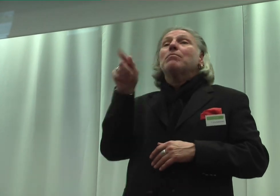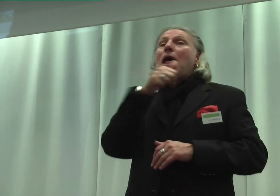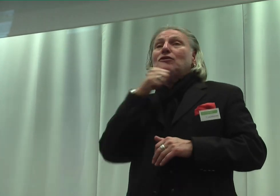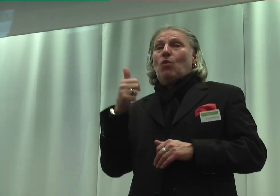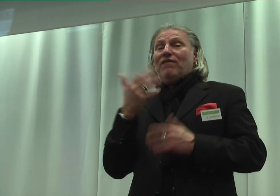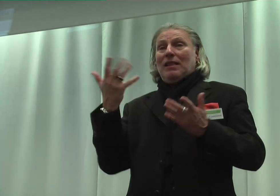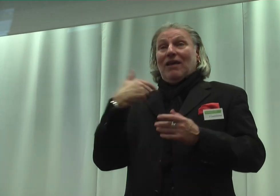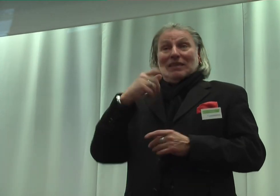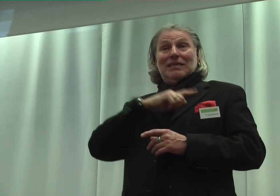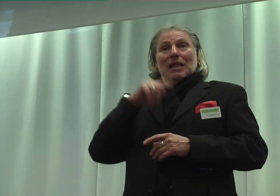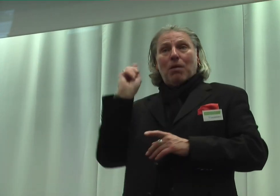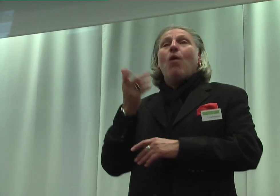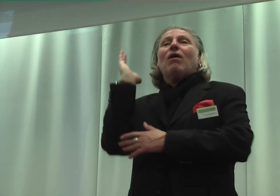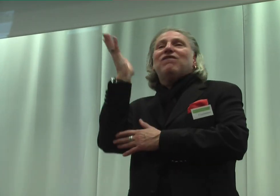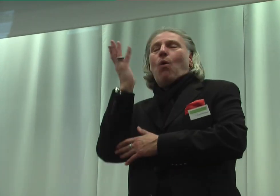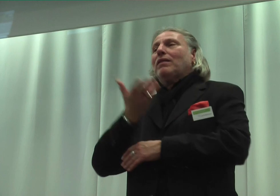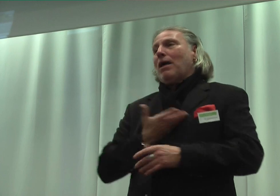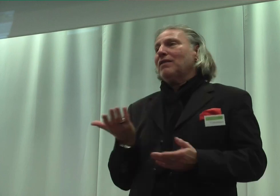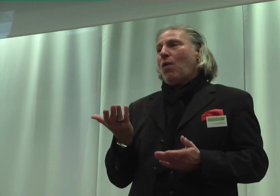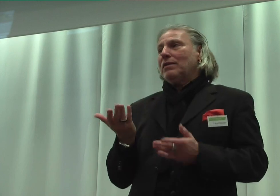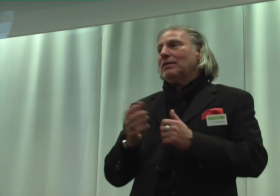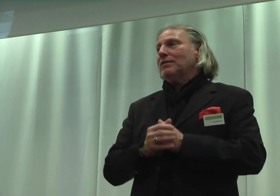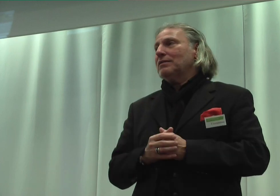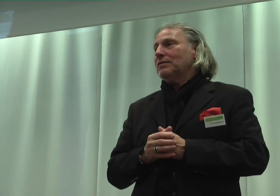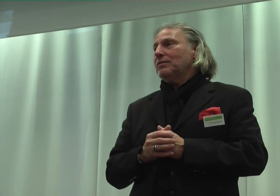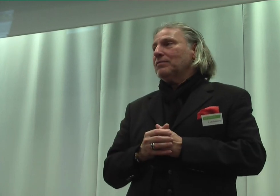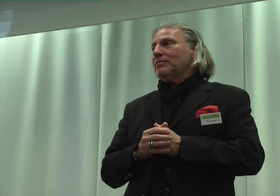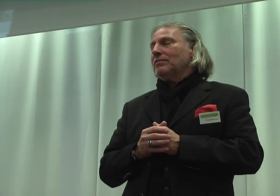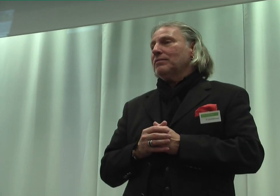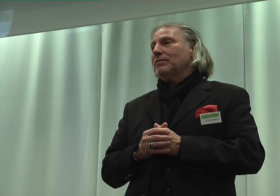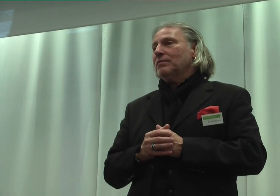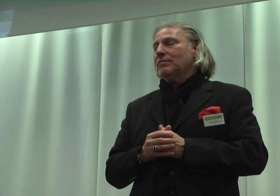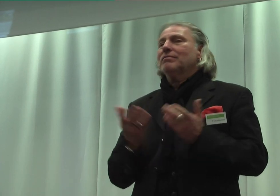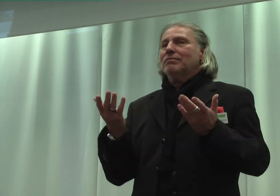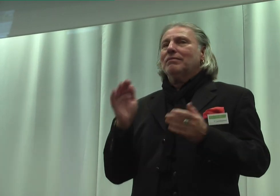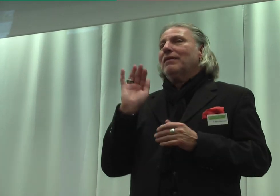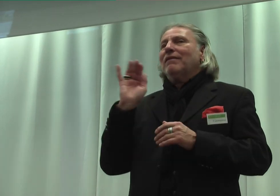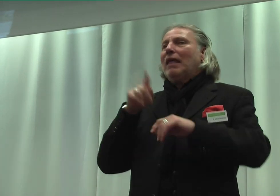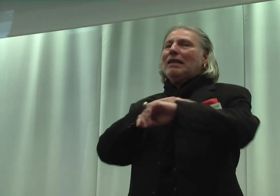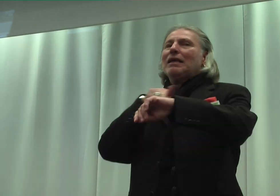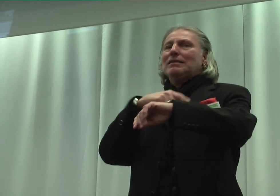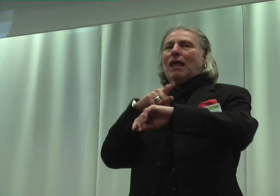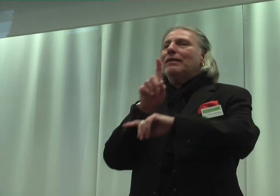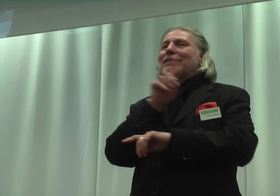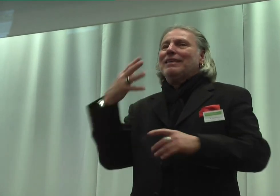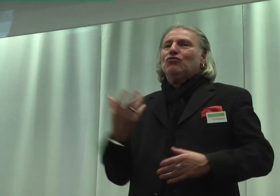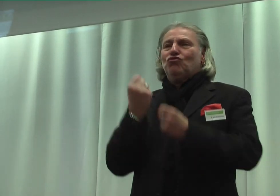selber auch Wort merken wollte und jetzt Wort merken wird, das werden wir in der Zeit nicht zu machen.